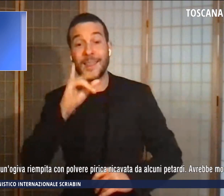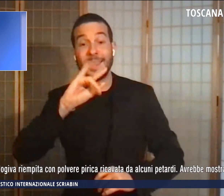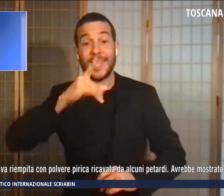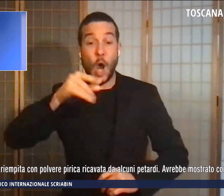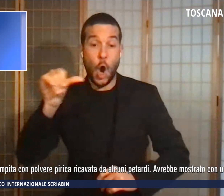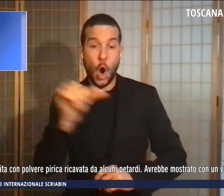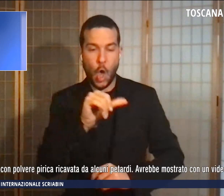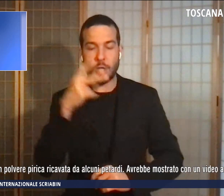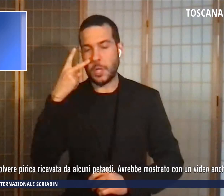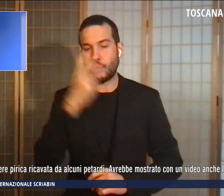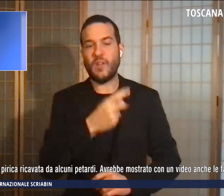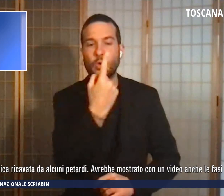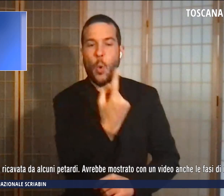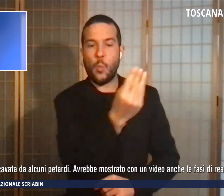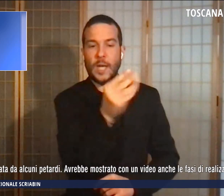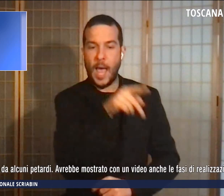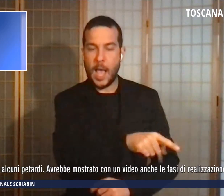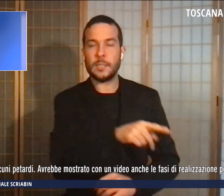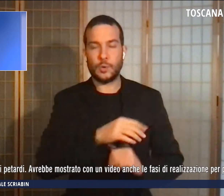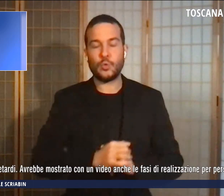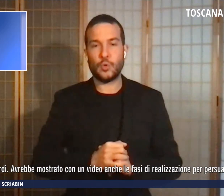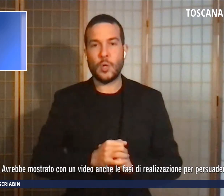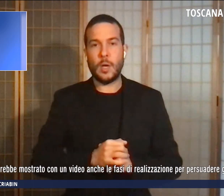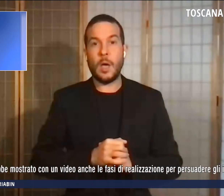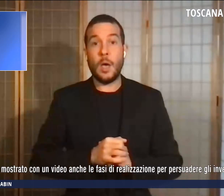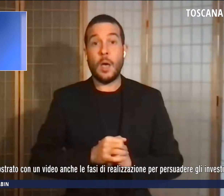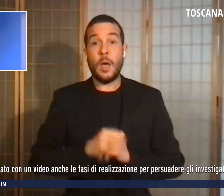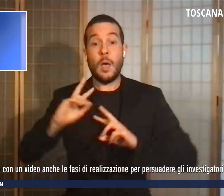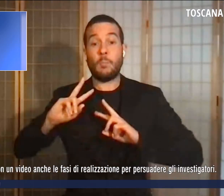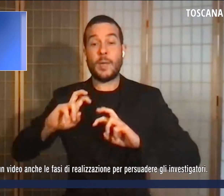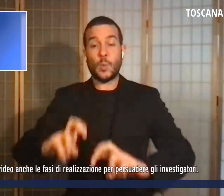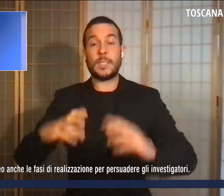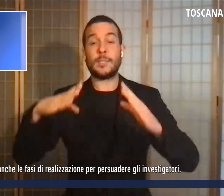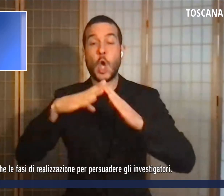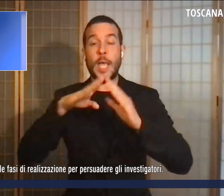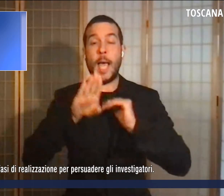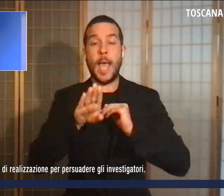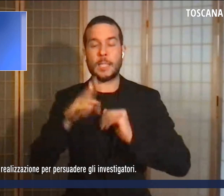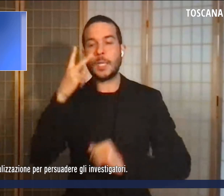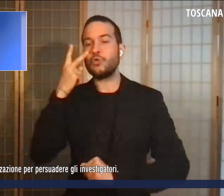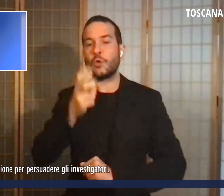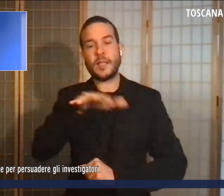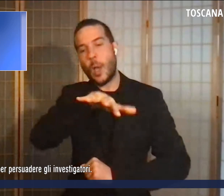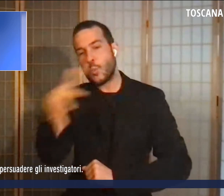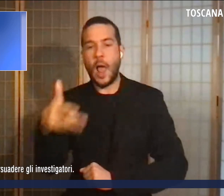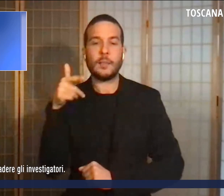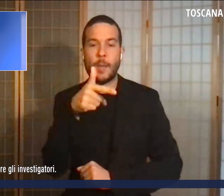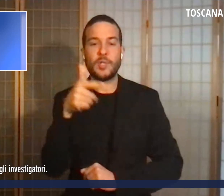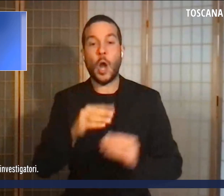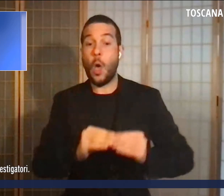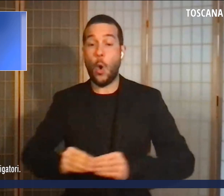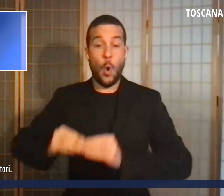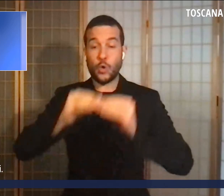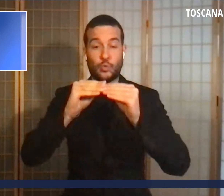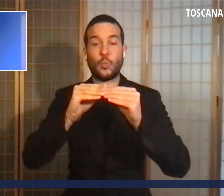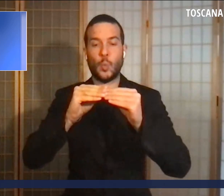ragazzi. Durante la perquisizione della sua casa è stata trovata un'altra pistola costruita in modo artigianale